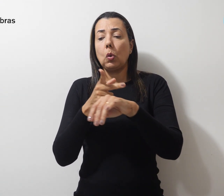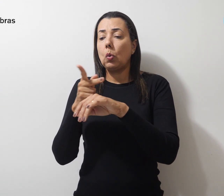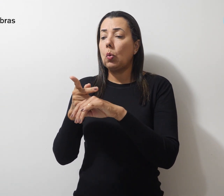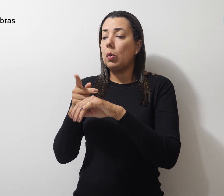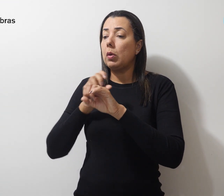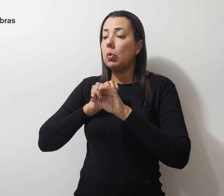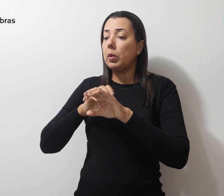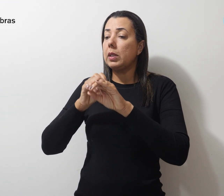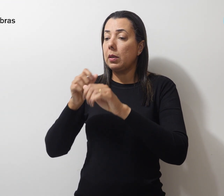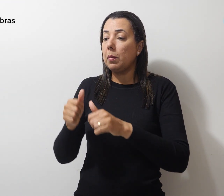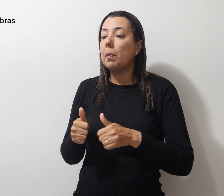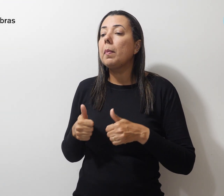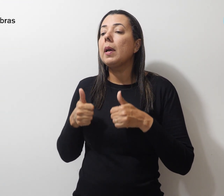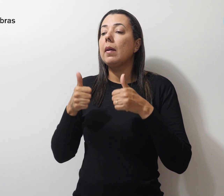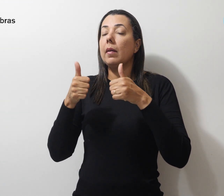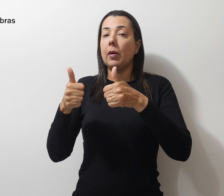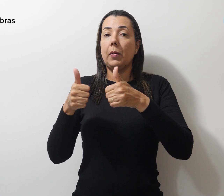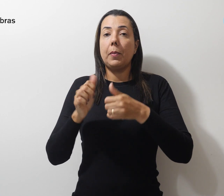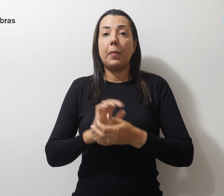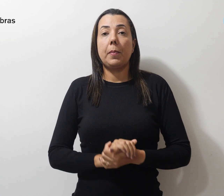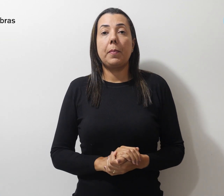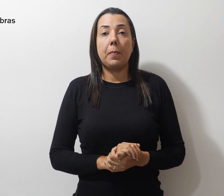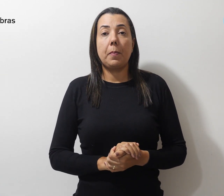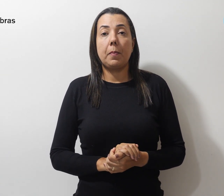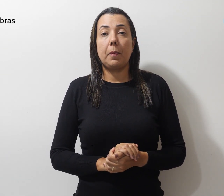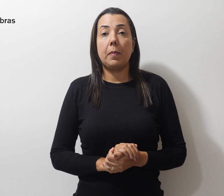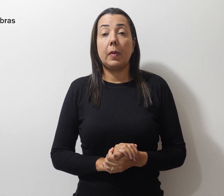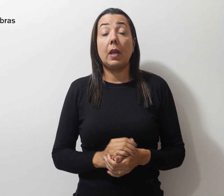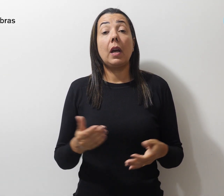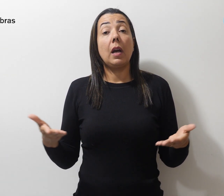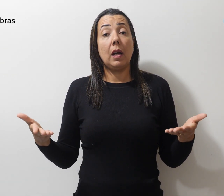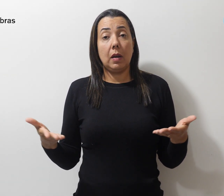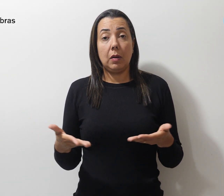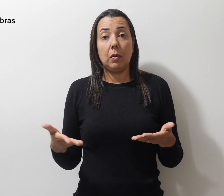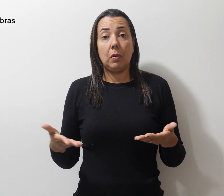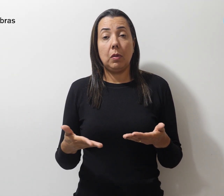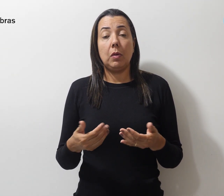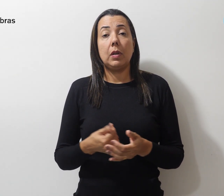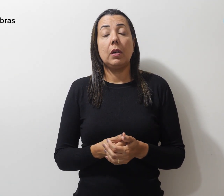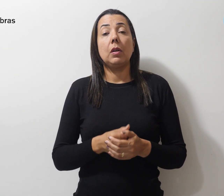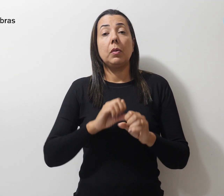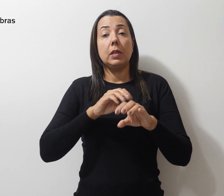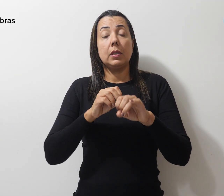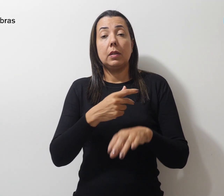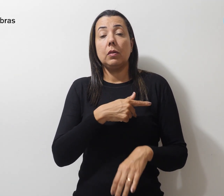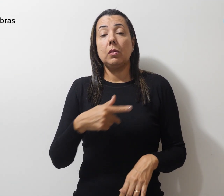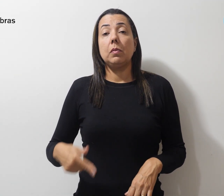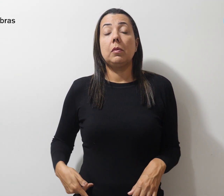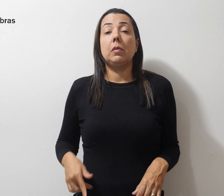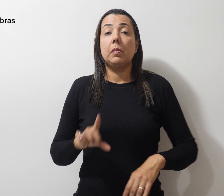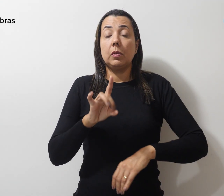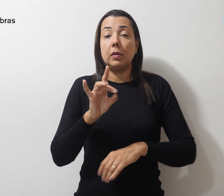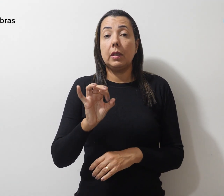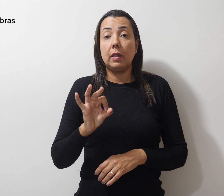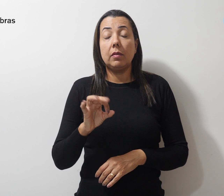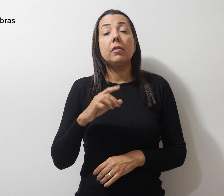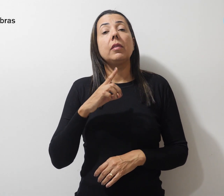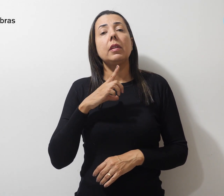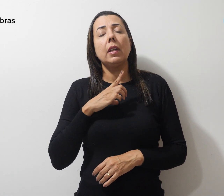educação pública de qualidade. Atualmente, a rede pública de ensino tem déficit de mais